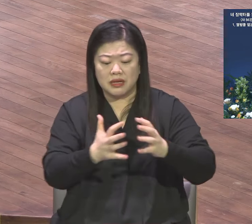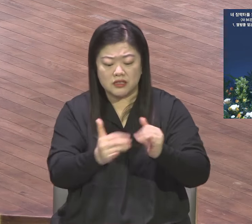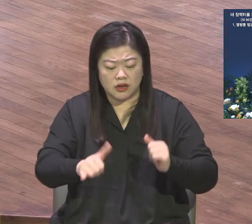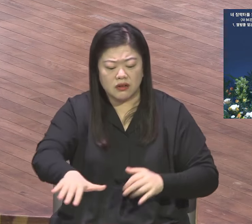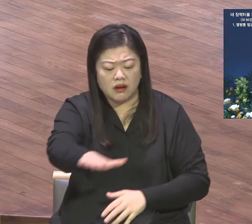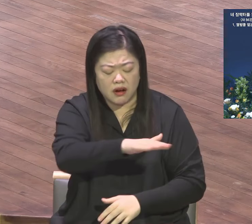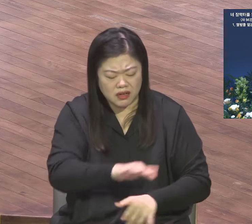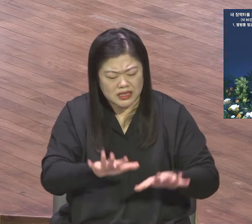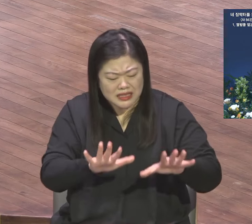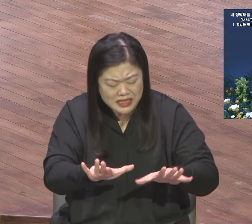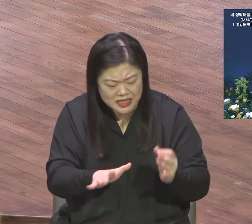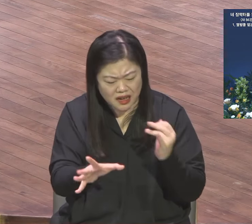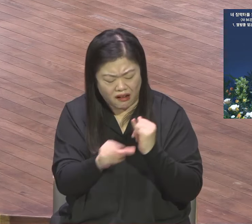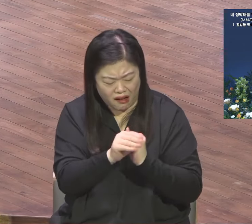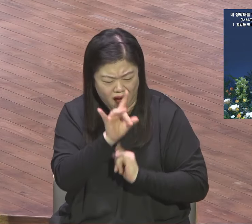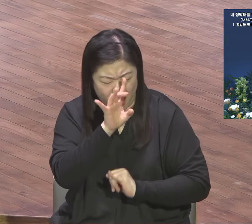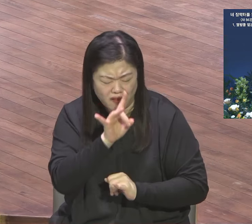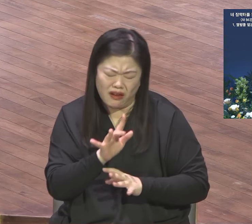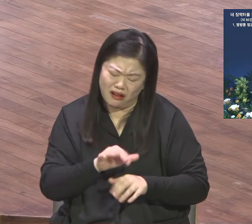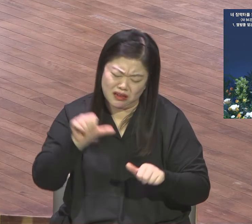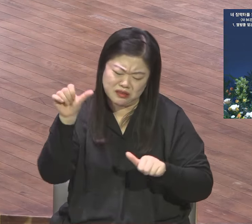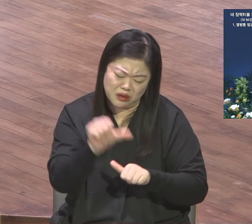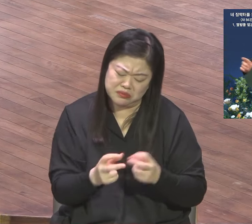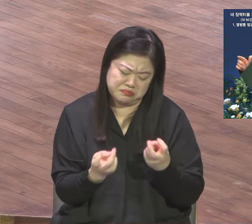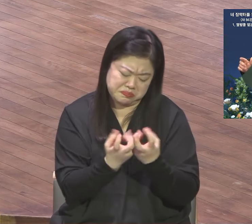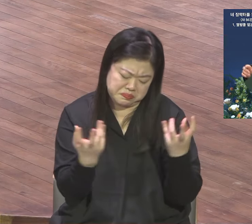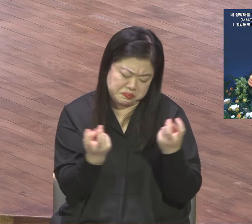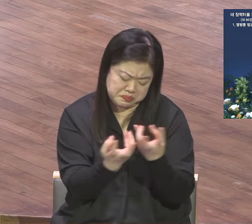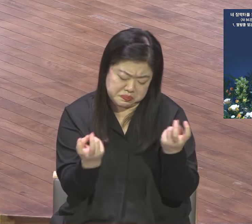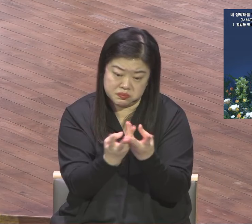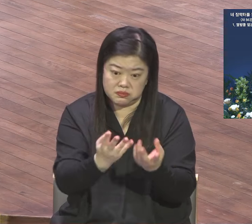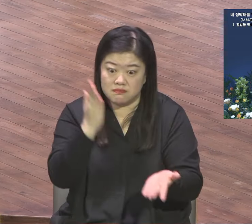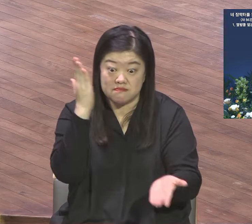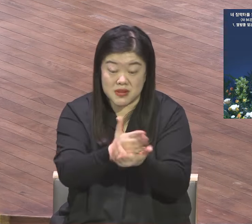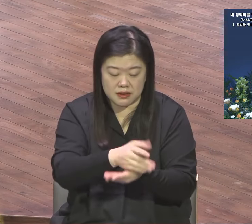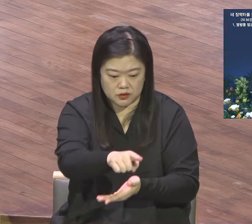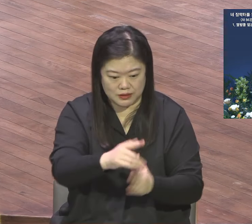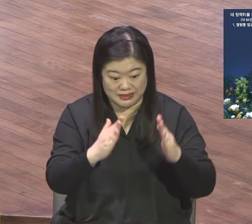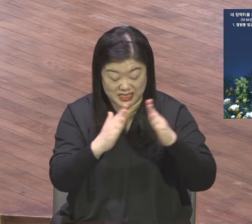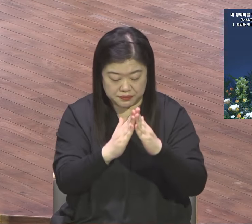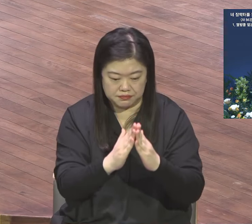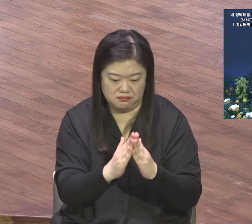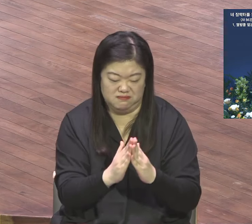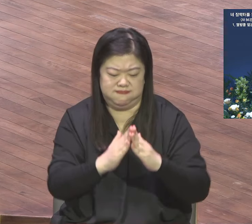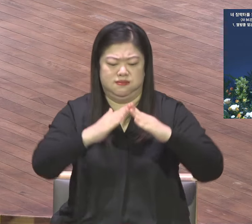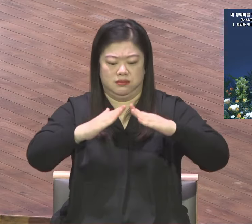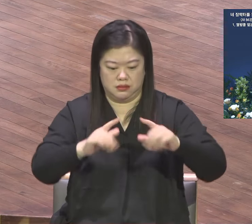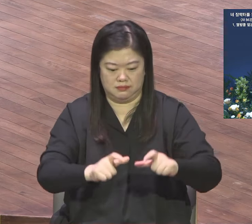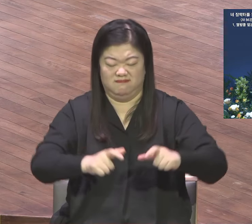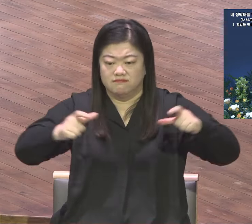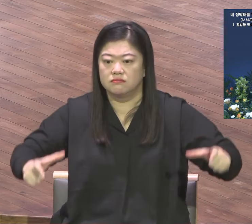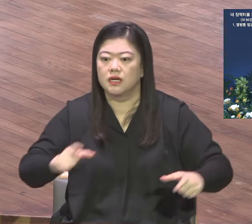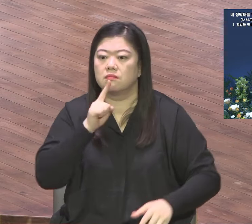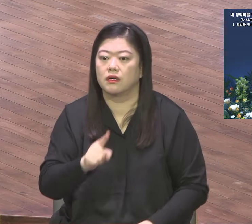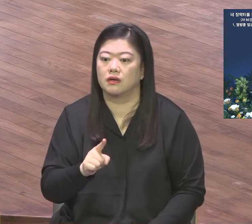대하여 거주할 공간을 확장하라. 쉽게 설명하면 교회의